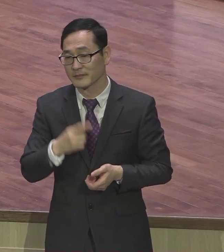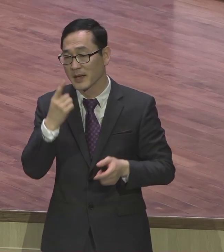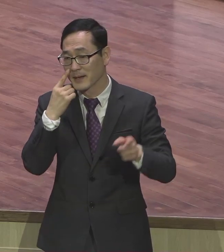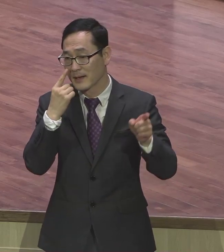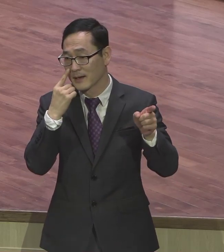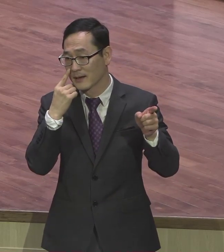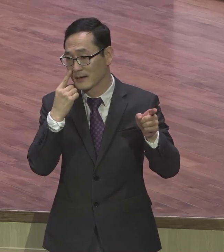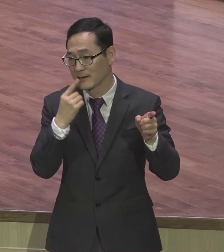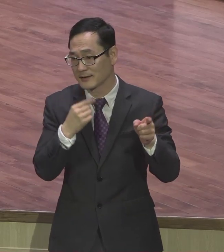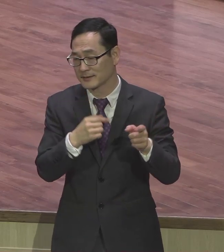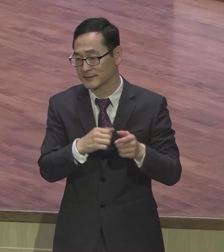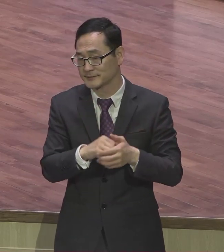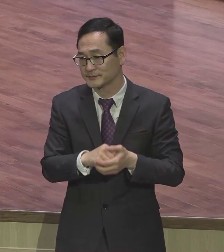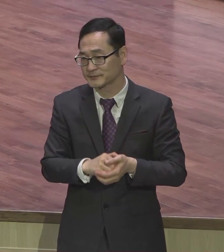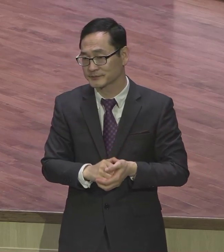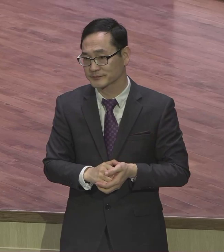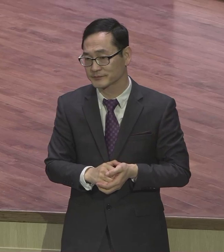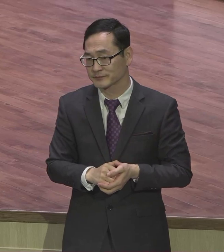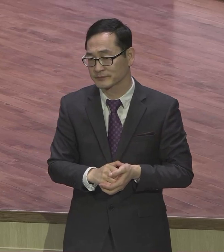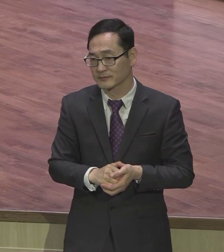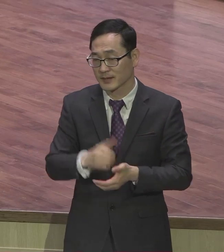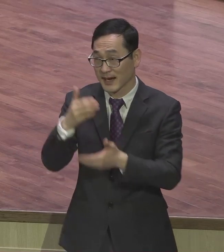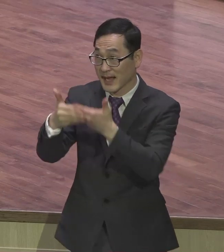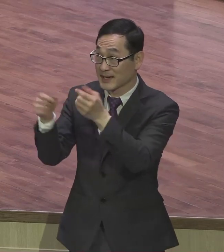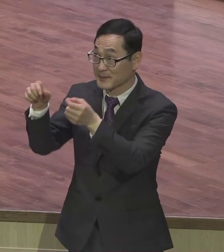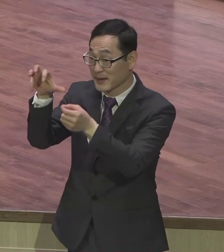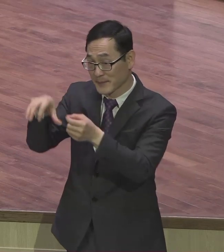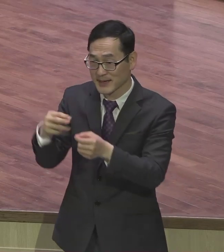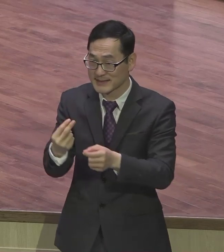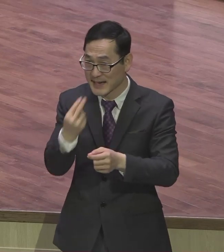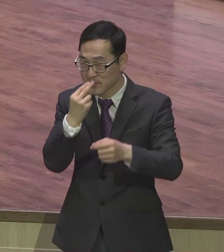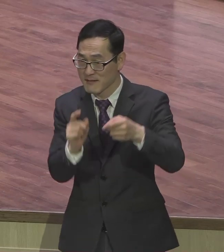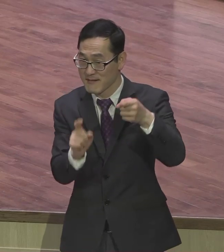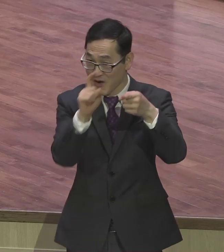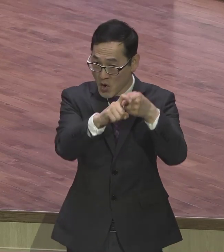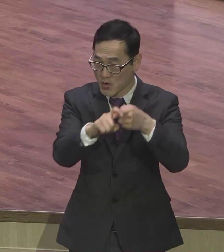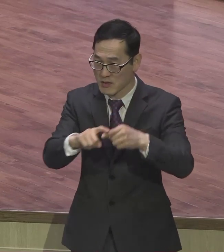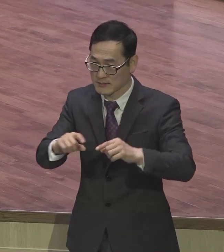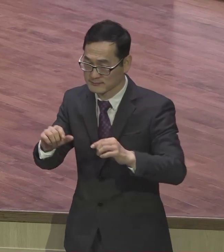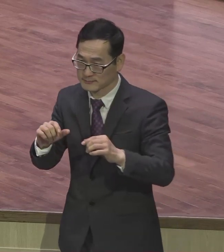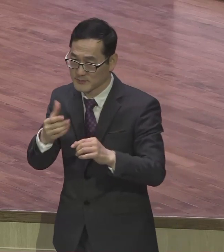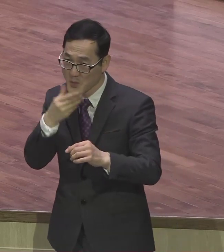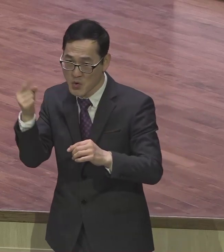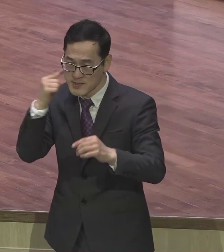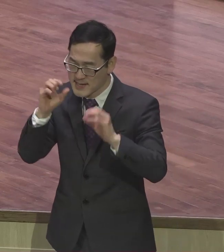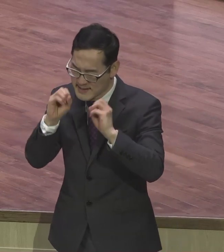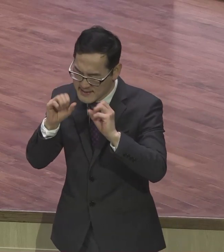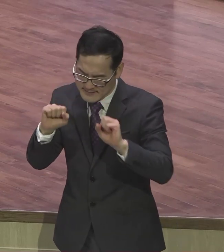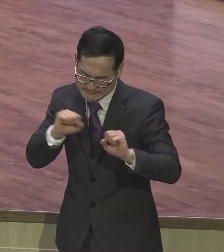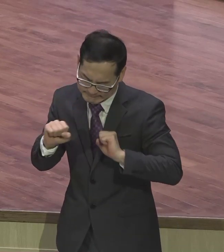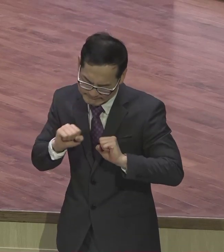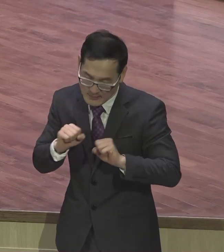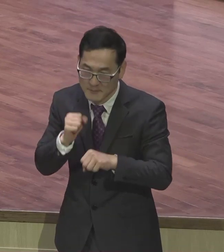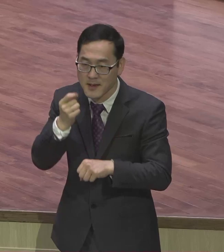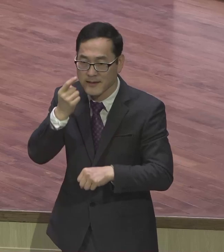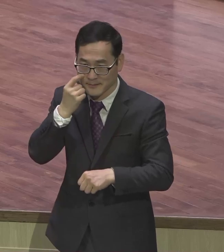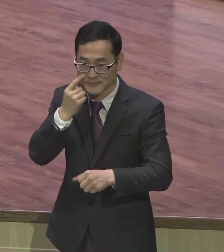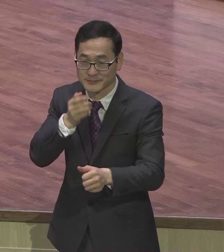하나님 앞에서 여러분 생명건 사역 한번 경험해 보시기 바랍니다 오늘도 후서 12장 14절에